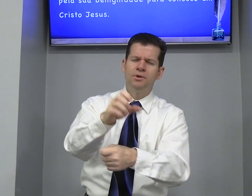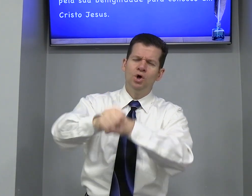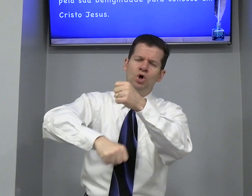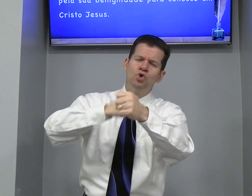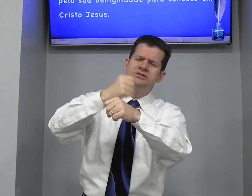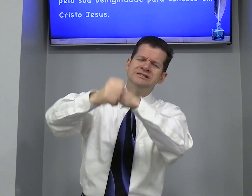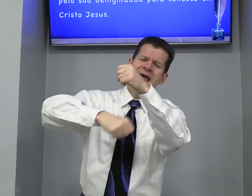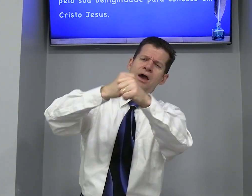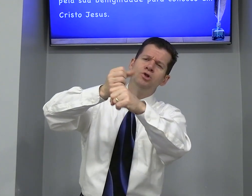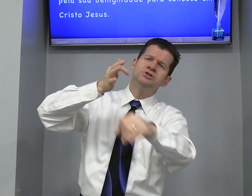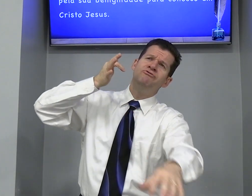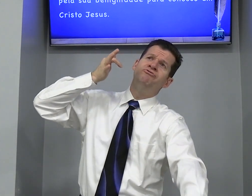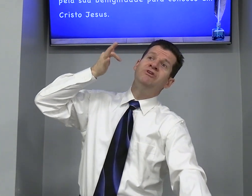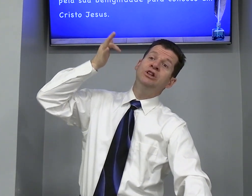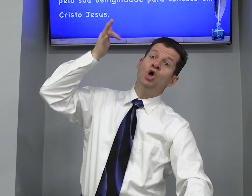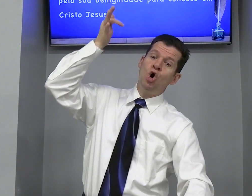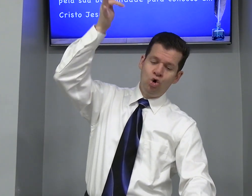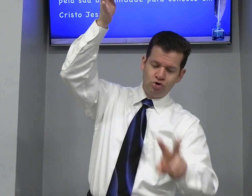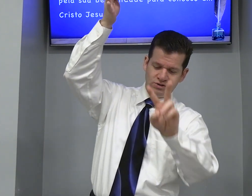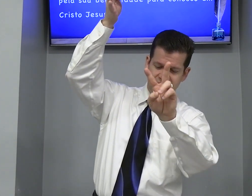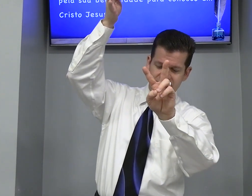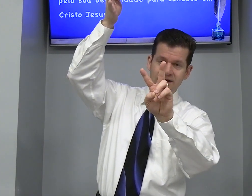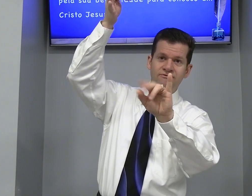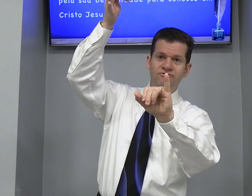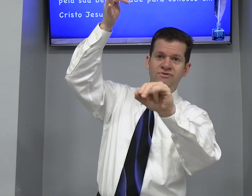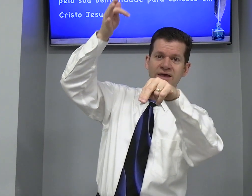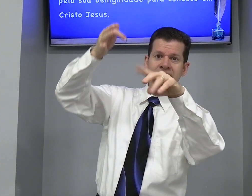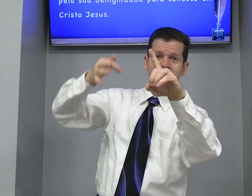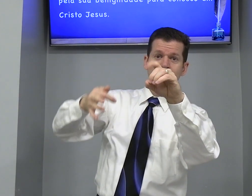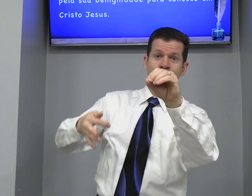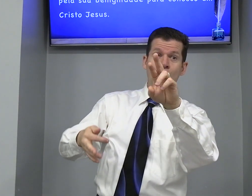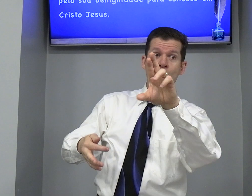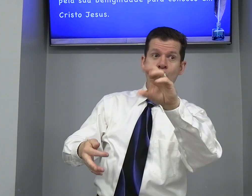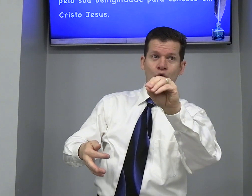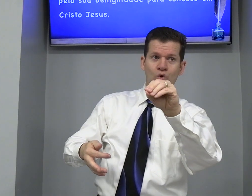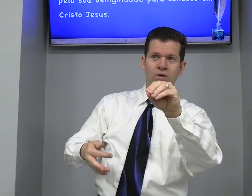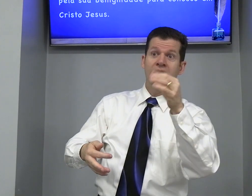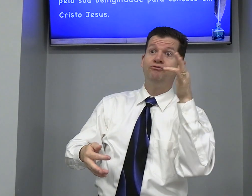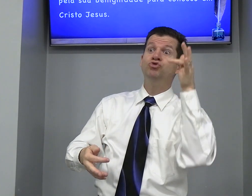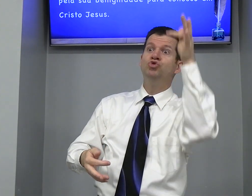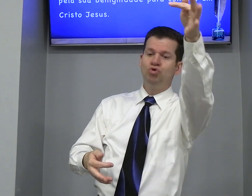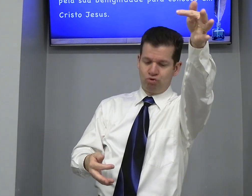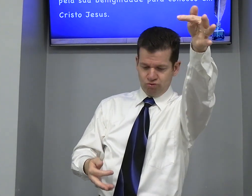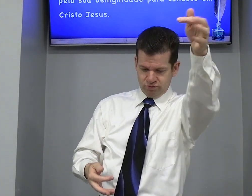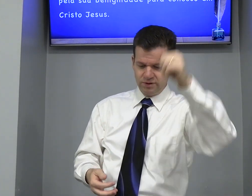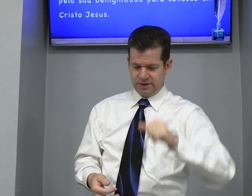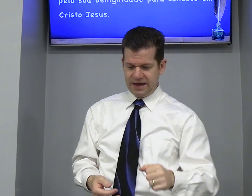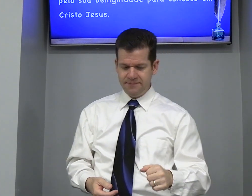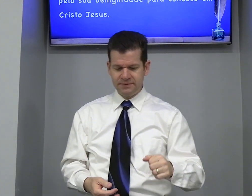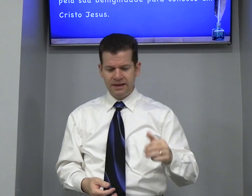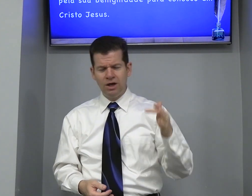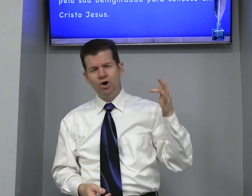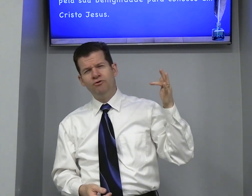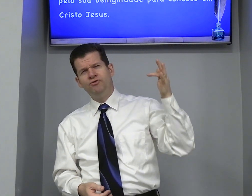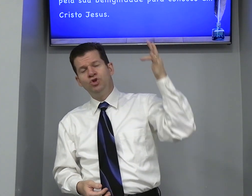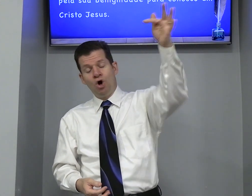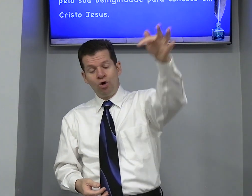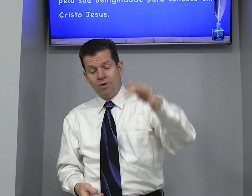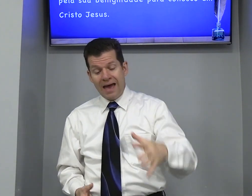Dos séculos Vindouros Vindouro Futuro Ok Vindouro